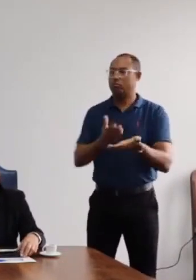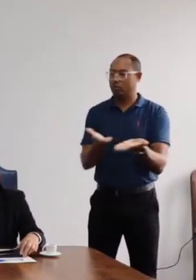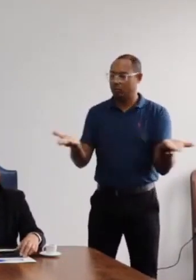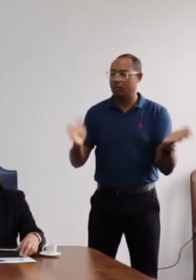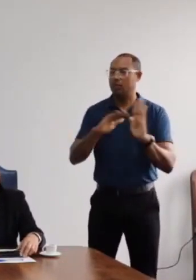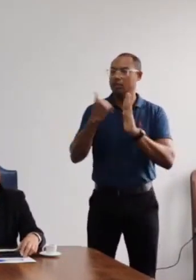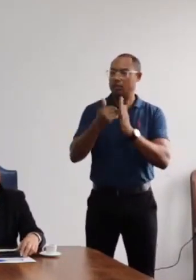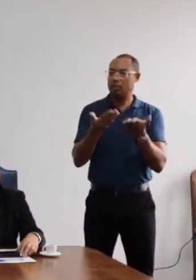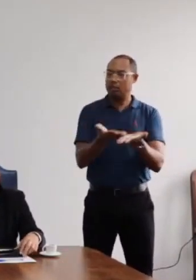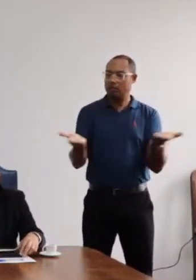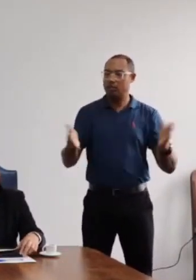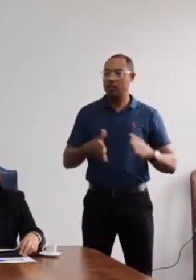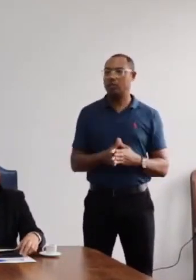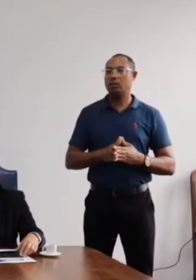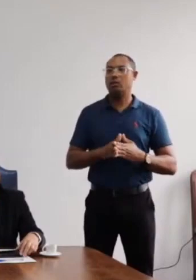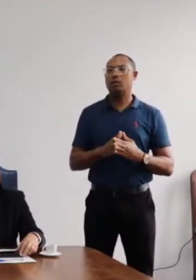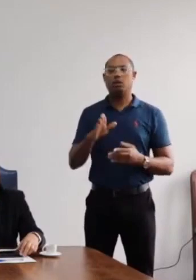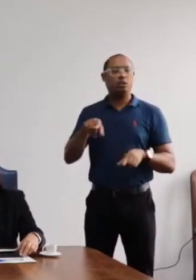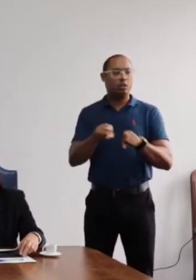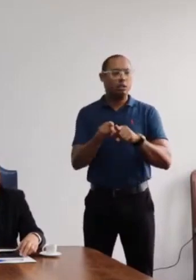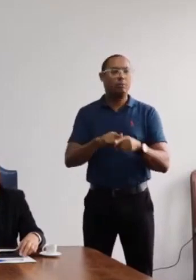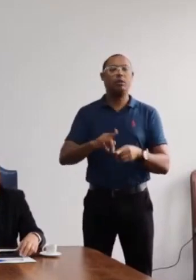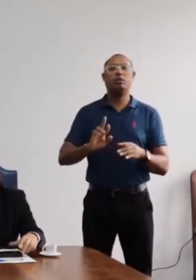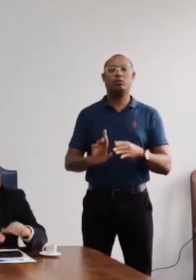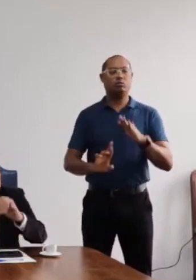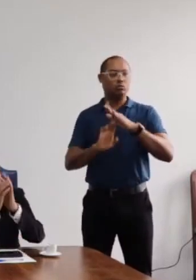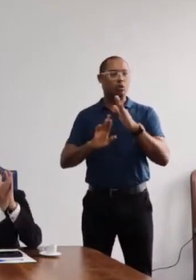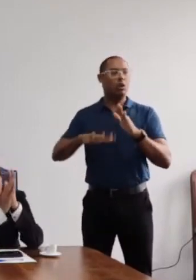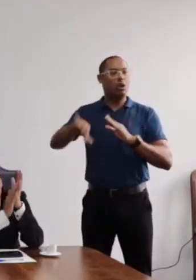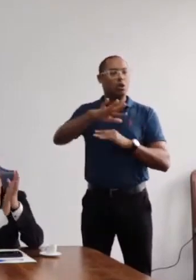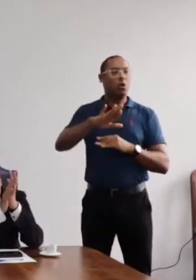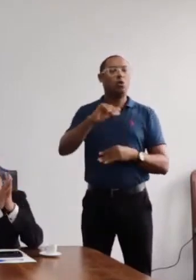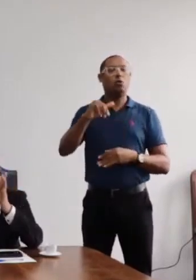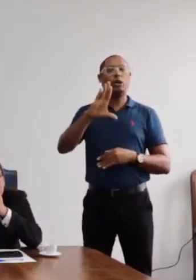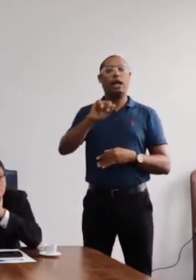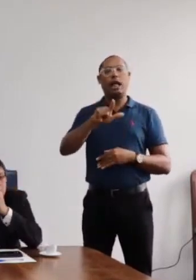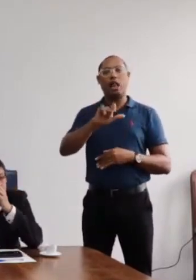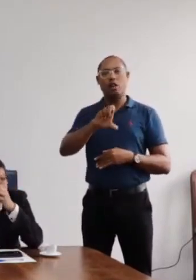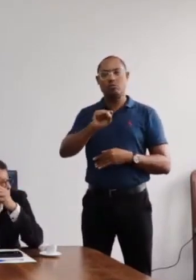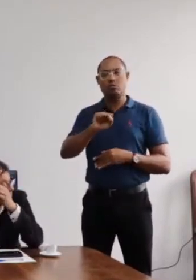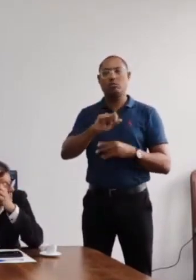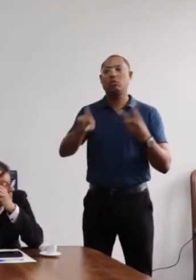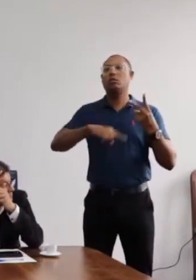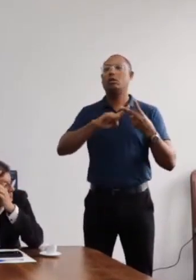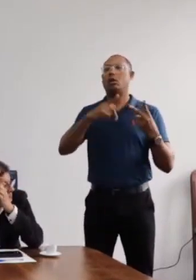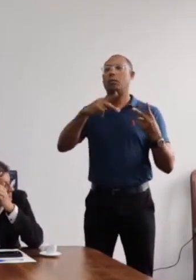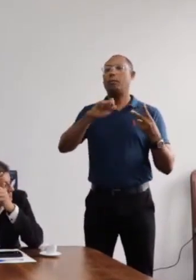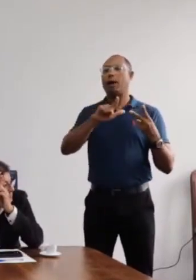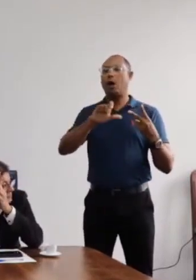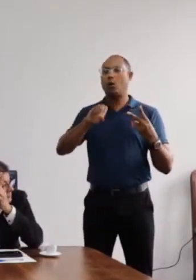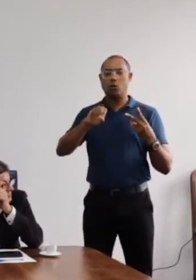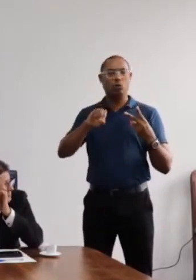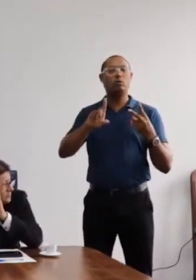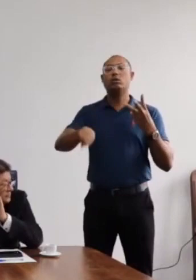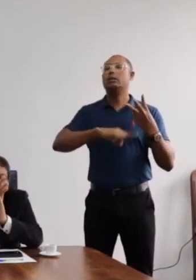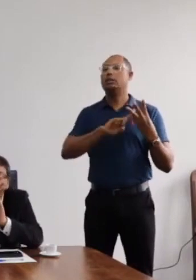o pro-reitor, conselheiro professor Carlos Alberto de Paulo, pro-reitor da PROPAI,